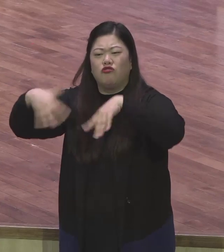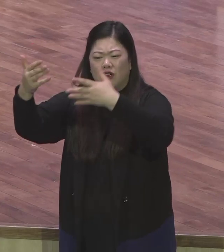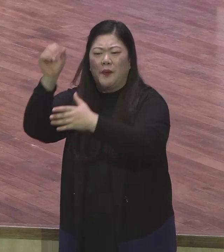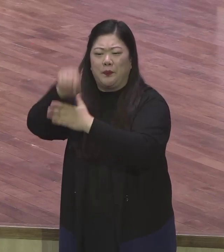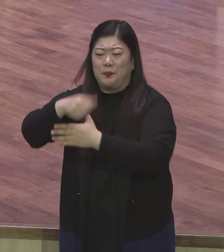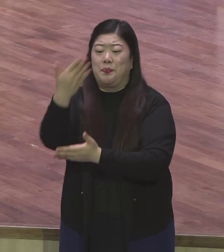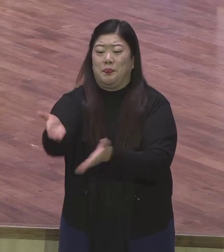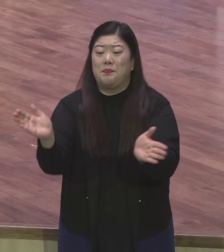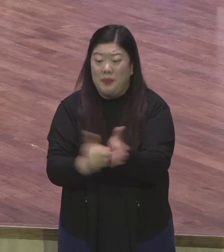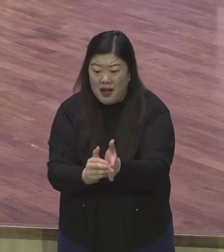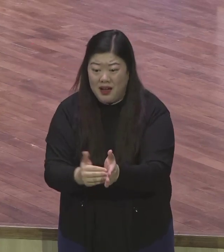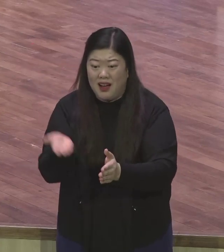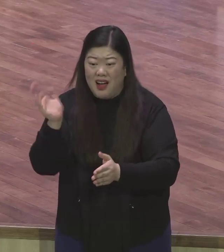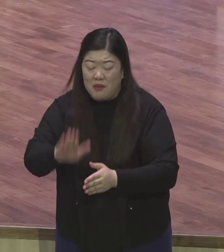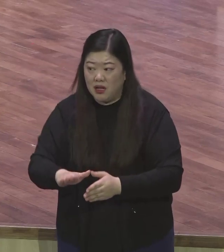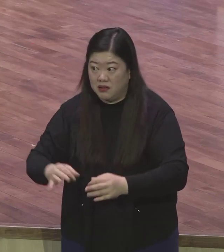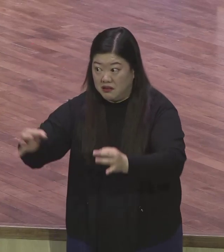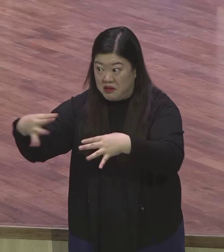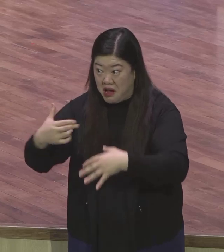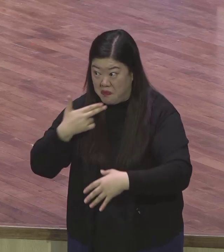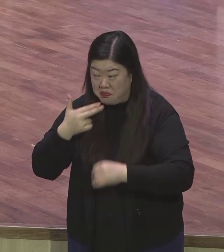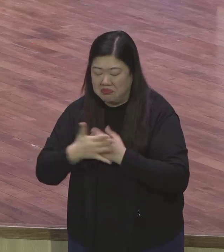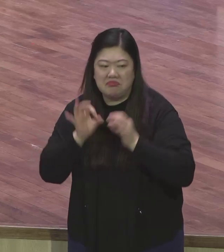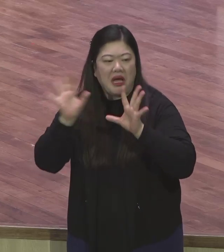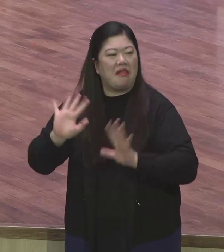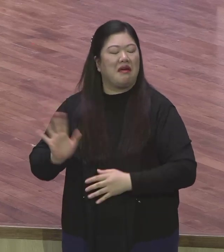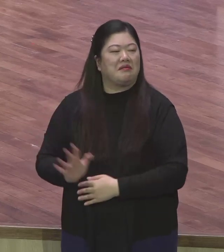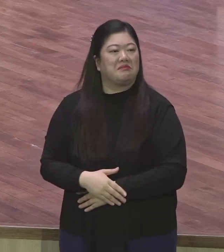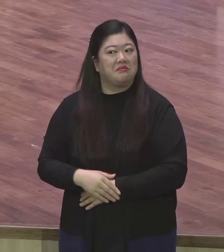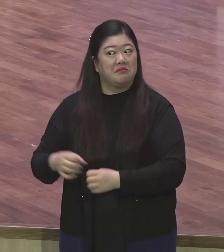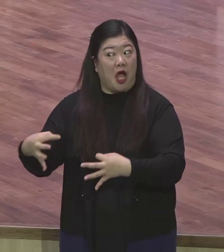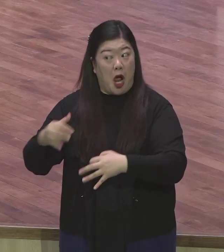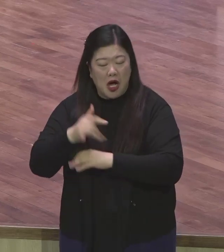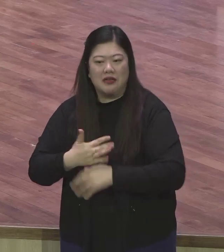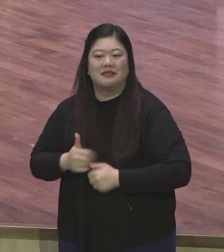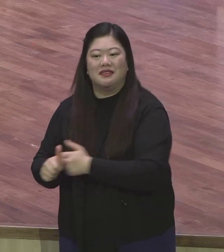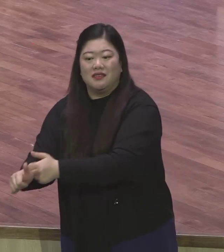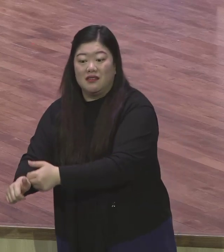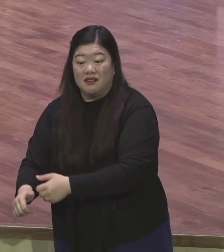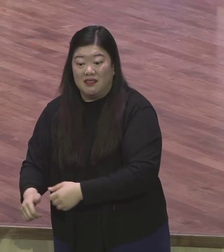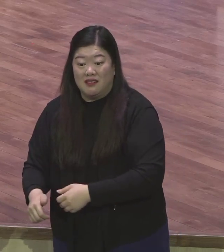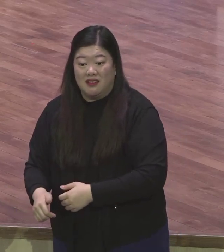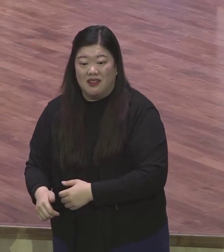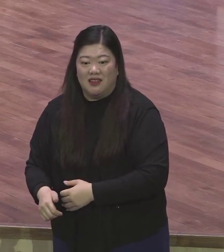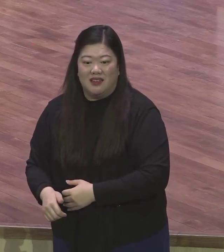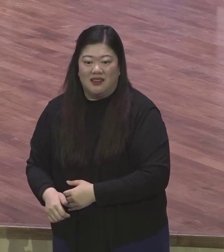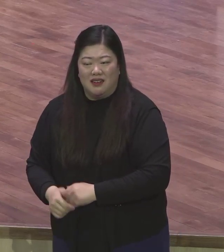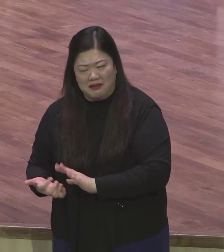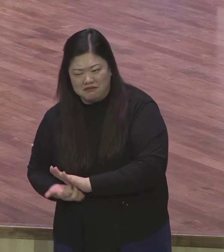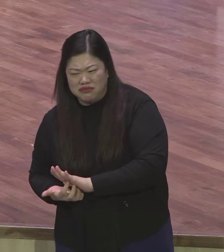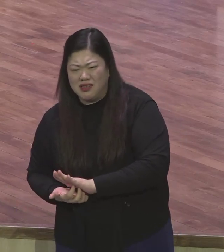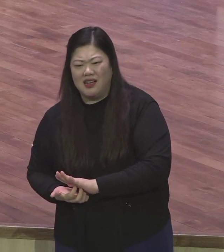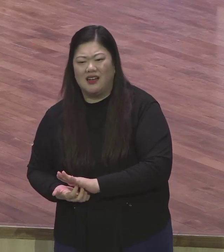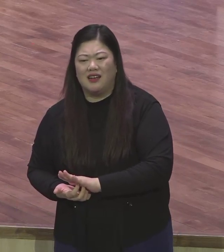주신 거 못 받는 거예요 하나님 주신 게 얼마나 시원한데 얼마나 편한데 저절로 다 되어지는데 하나님 높여지면 다 높여진다니까요